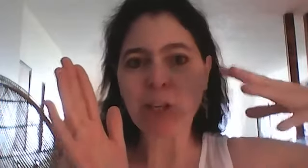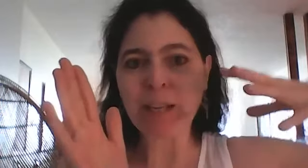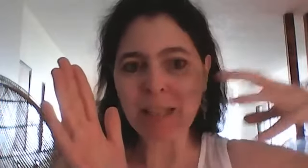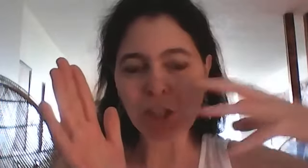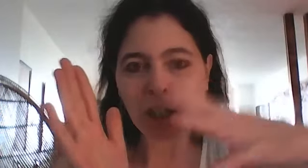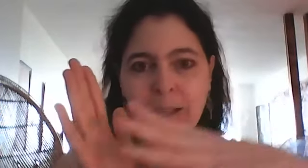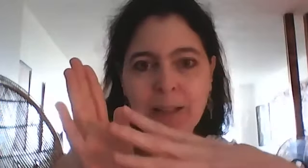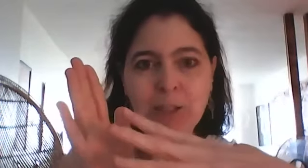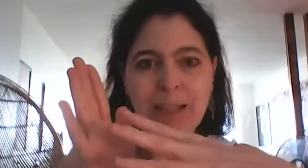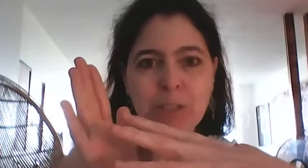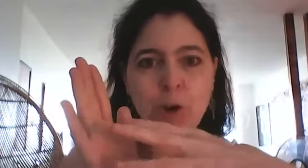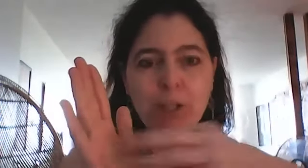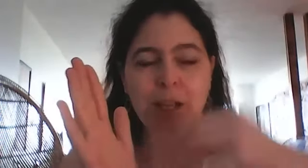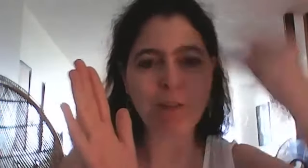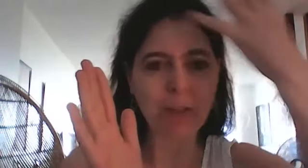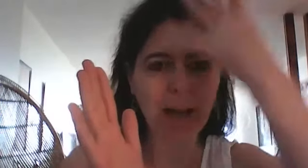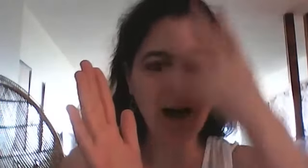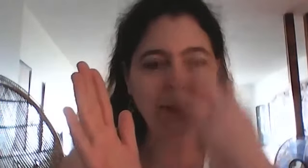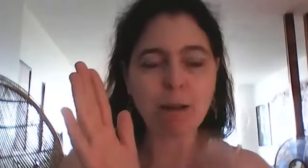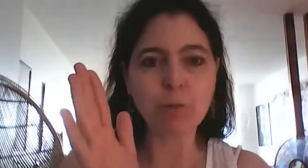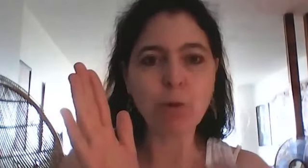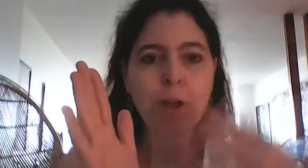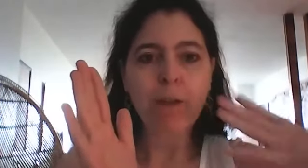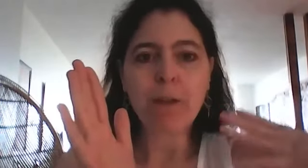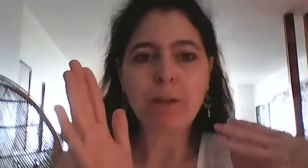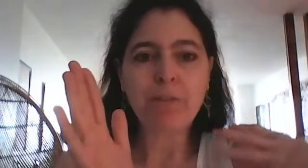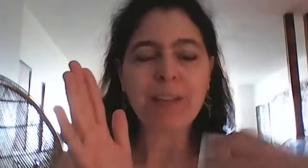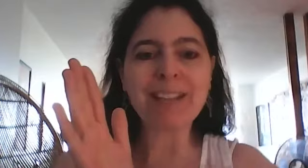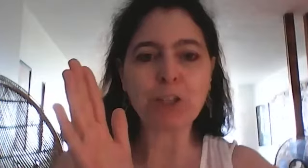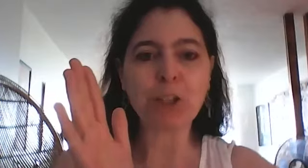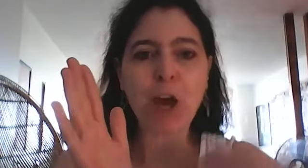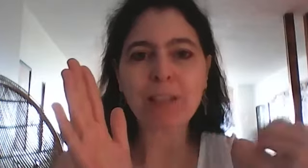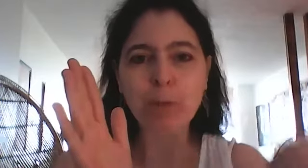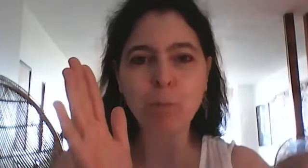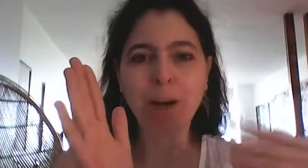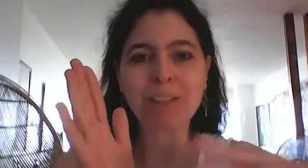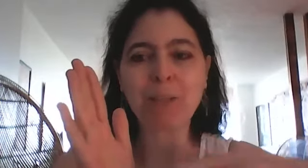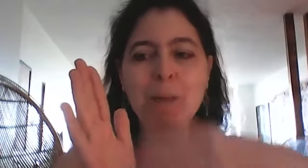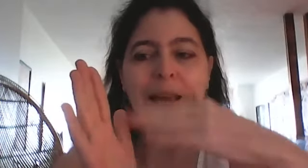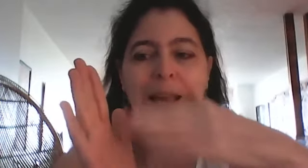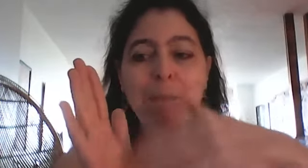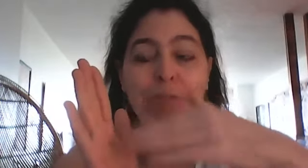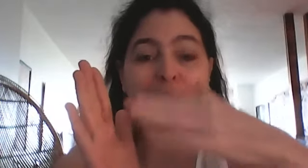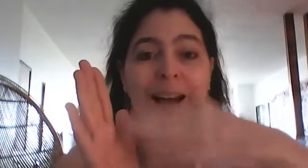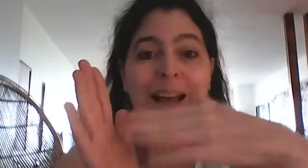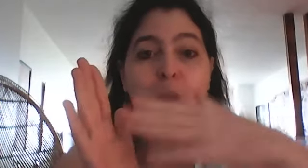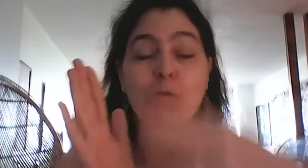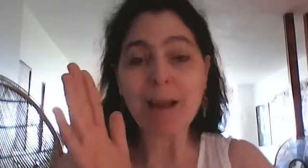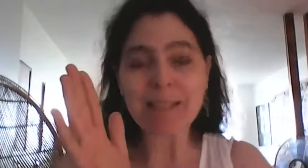que l'énergie de la source rentre en nous vient dans notre coeur dans nos bras dans notre mêle et parfois le mouvement s